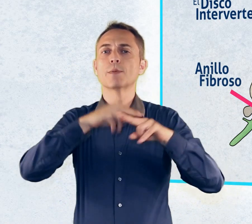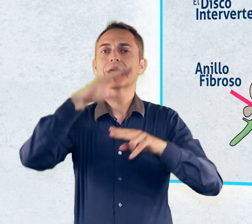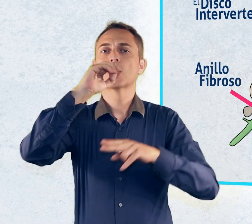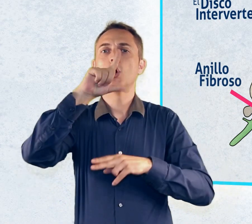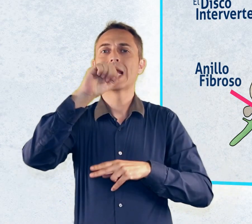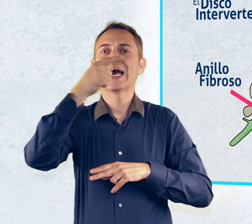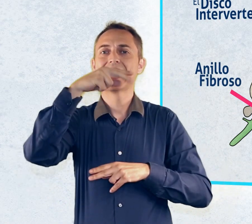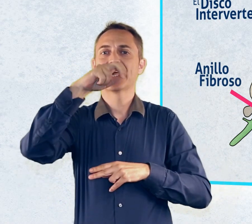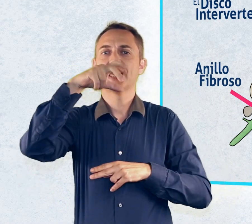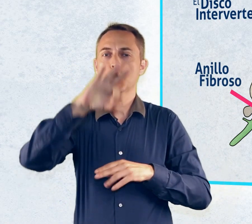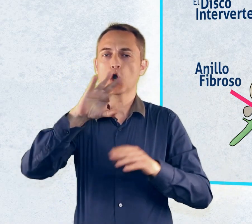protegiéndola.